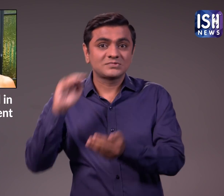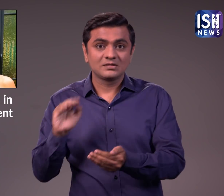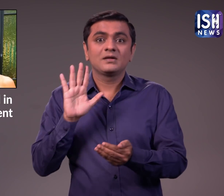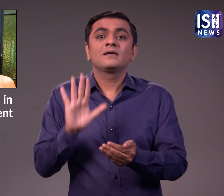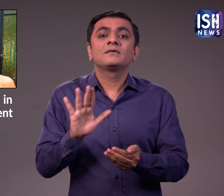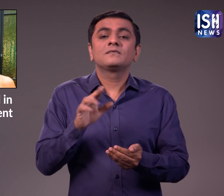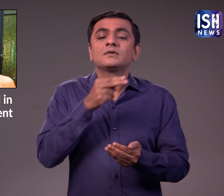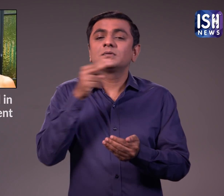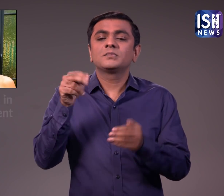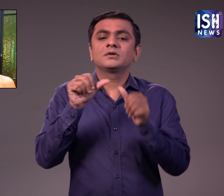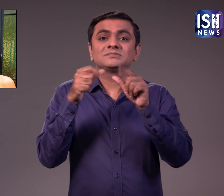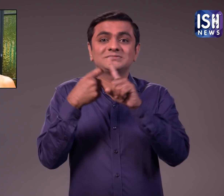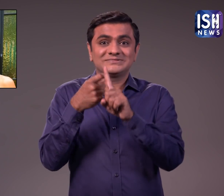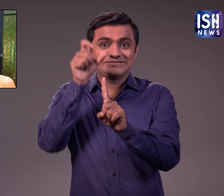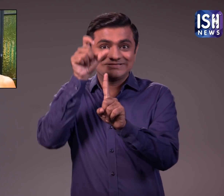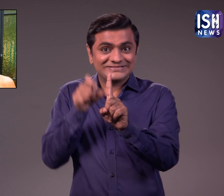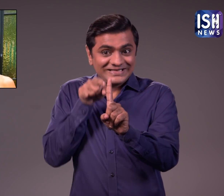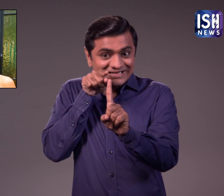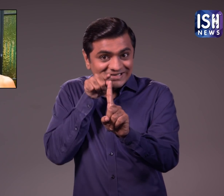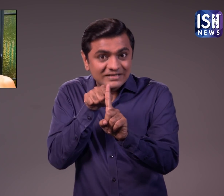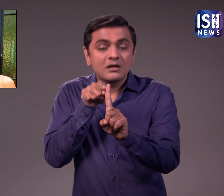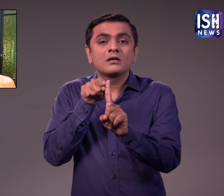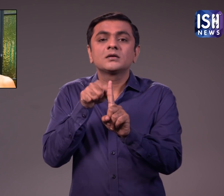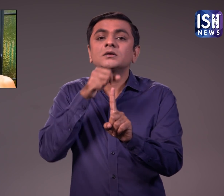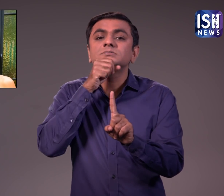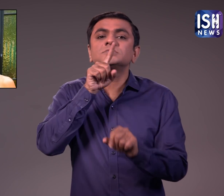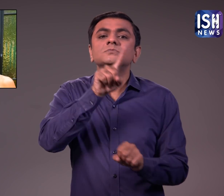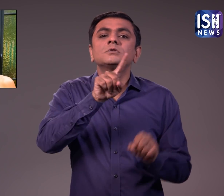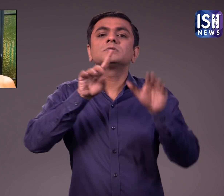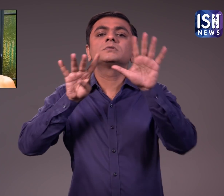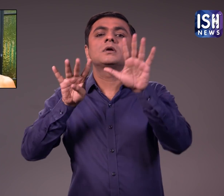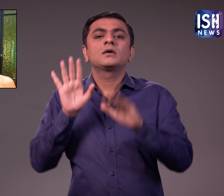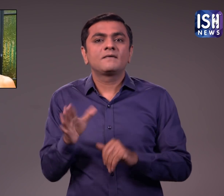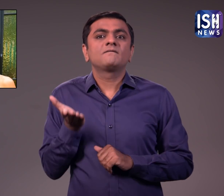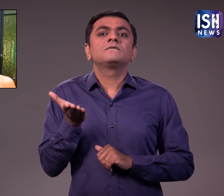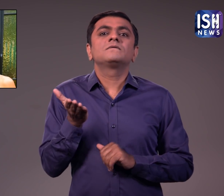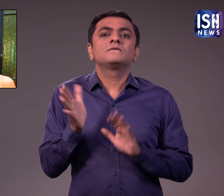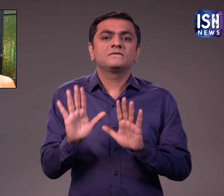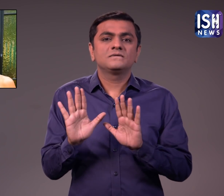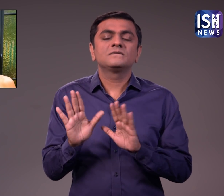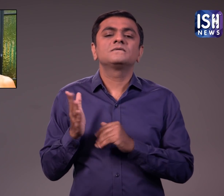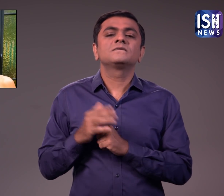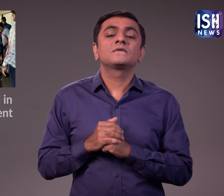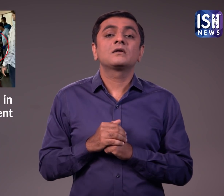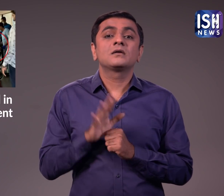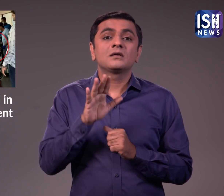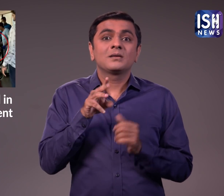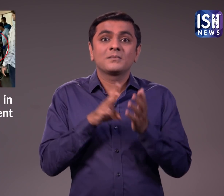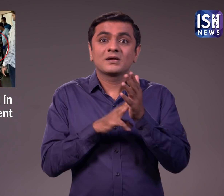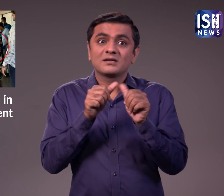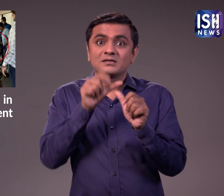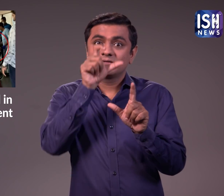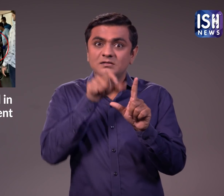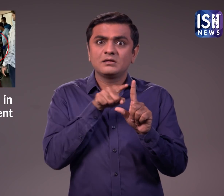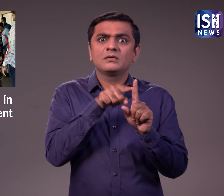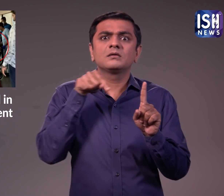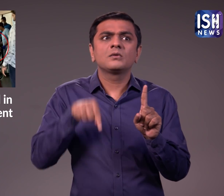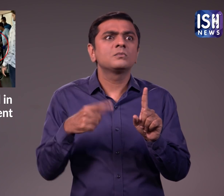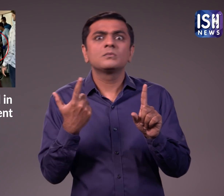उनका 19 साल का बेटा है जिसका नाम अर्हान खान है। मलाइका